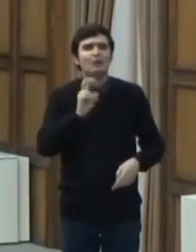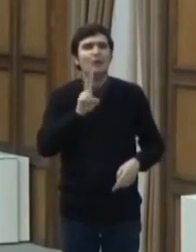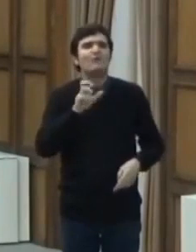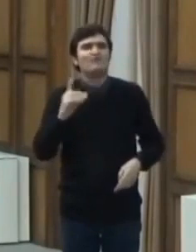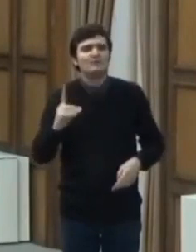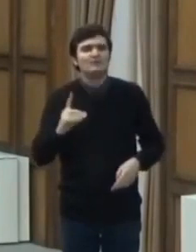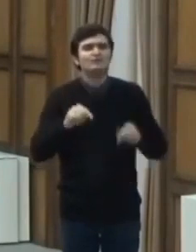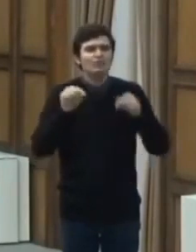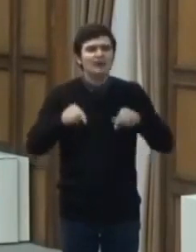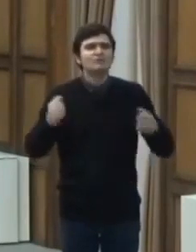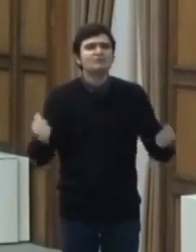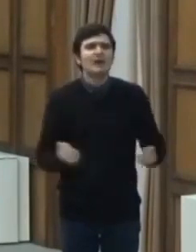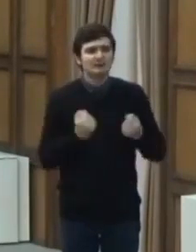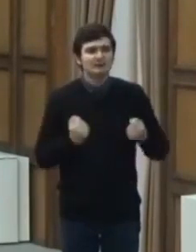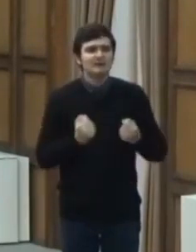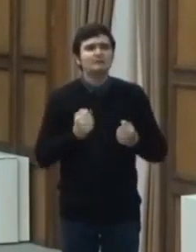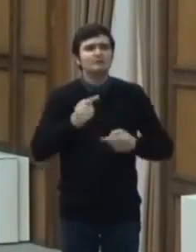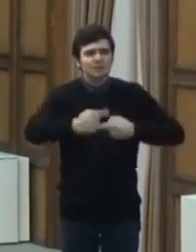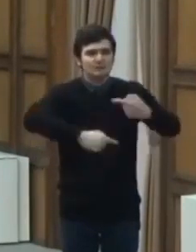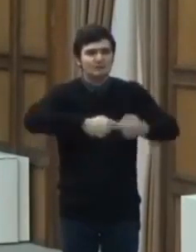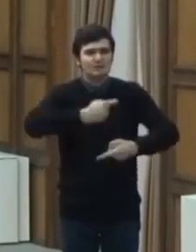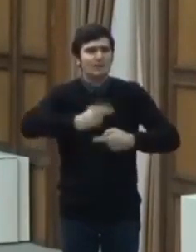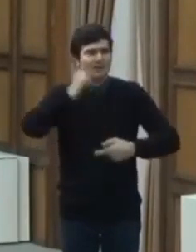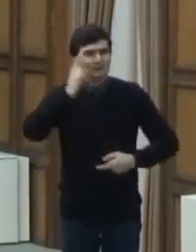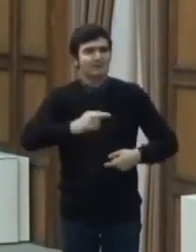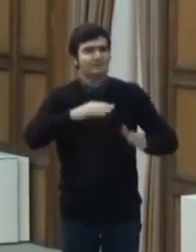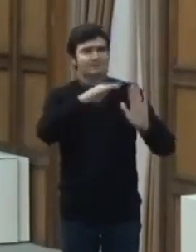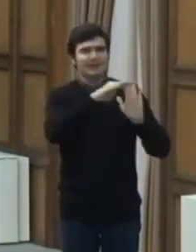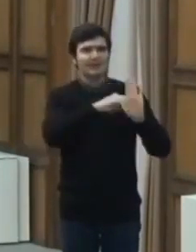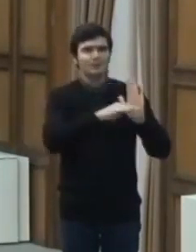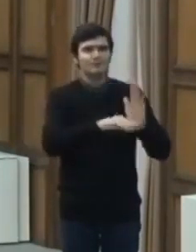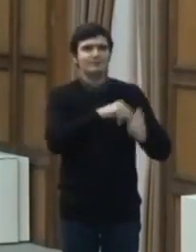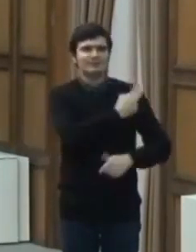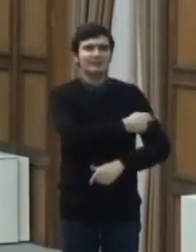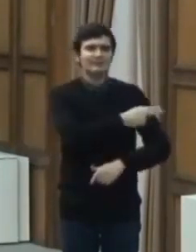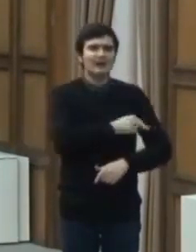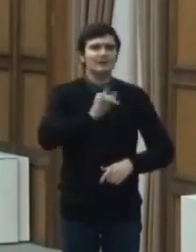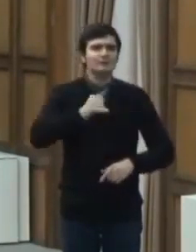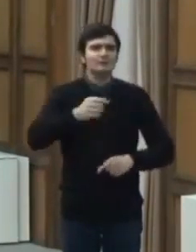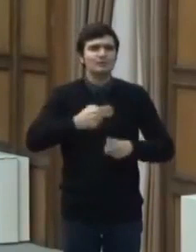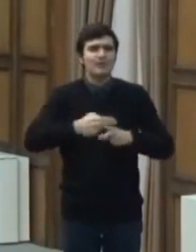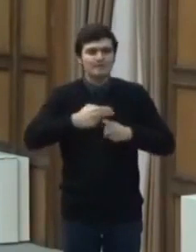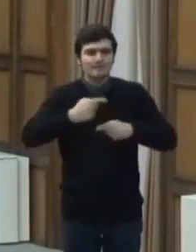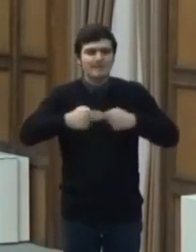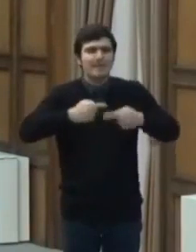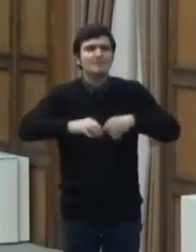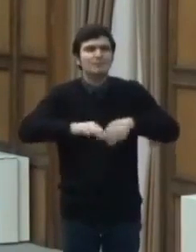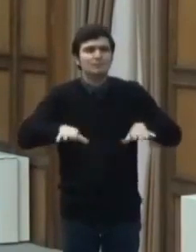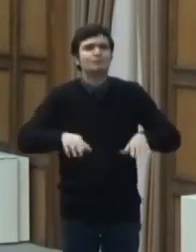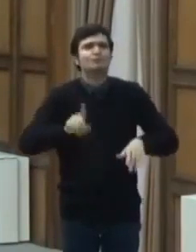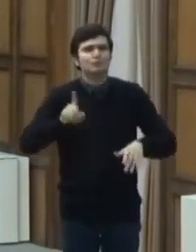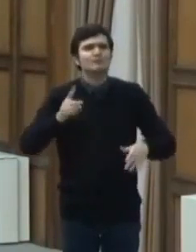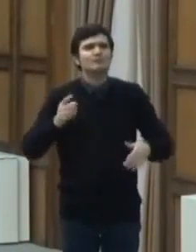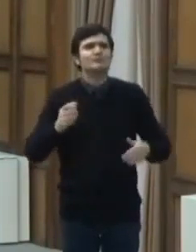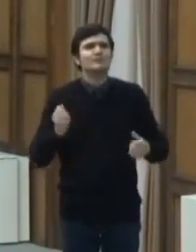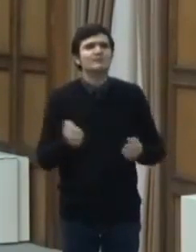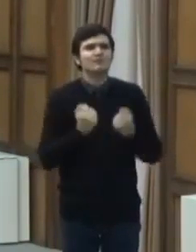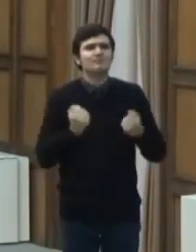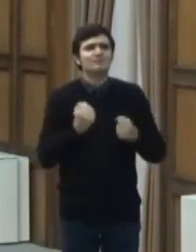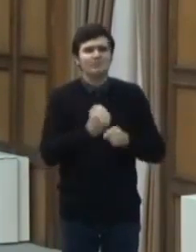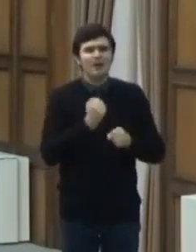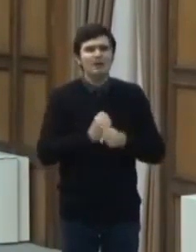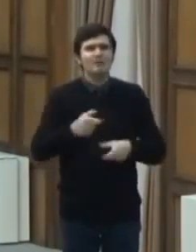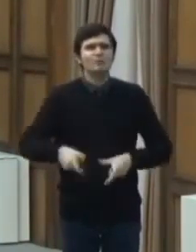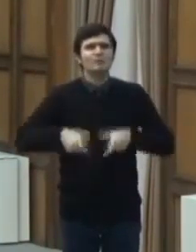se va desfășura după reguli sanitare epidemiologice în unitățile sanitare desemnate non